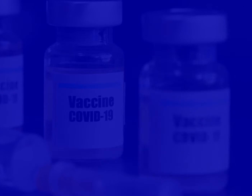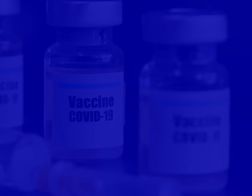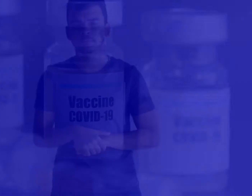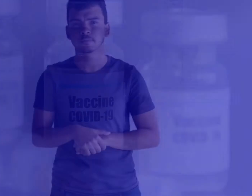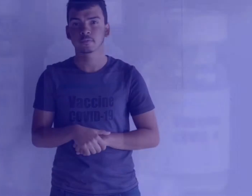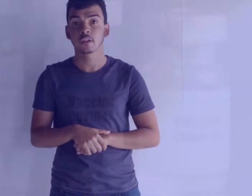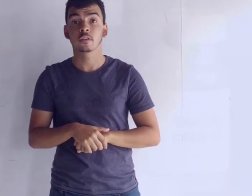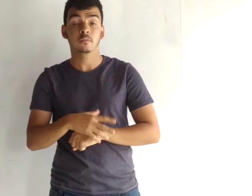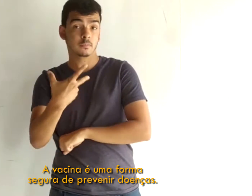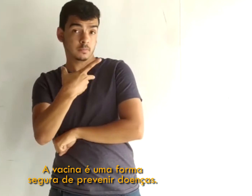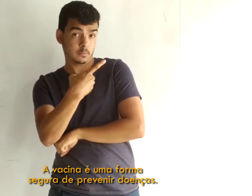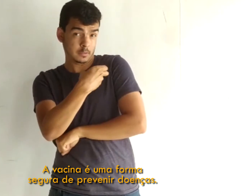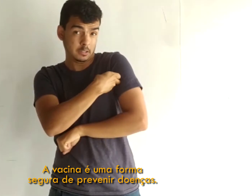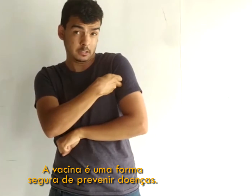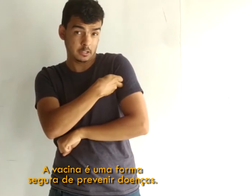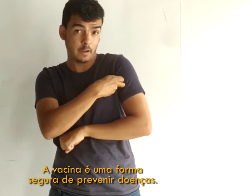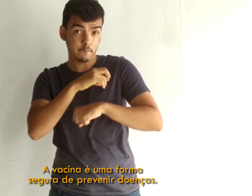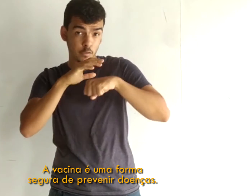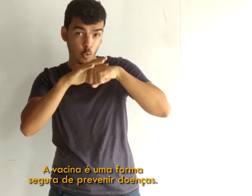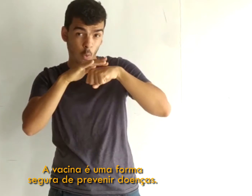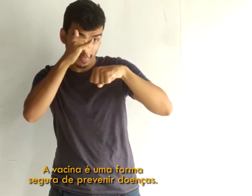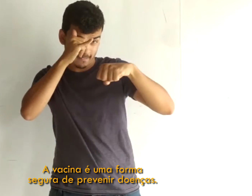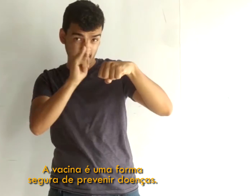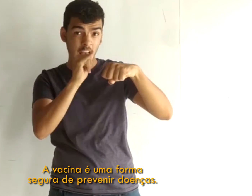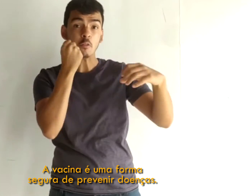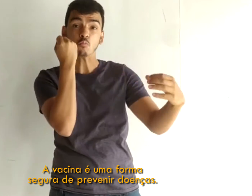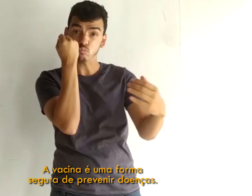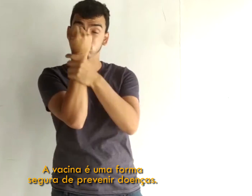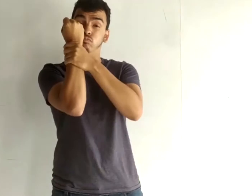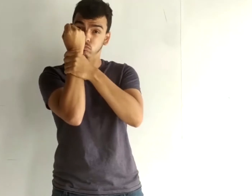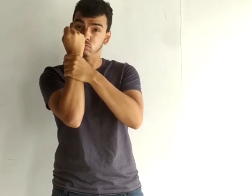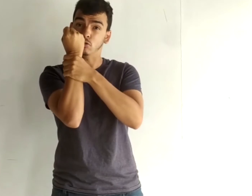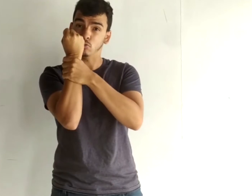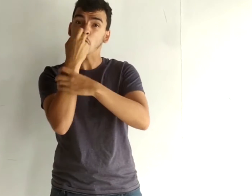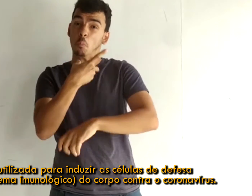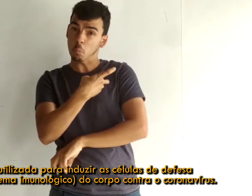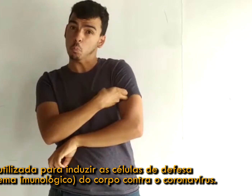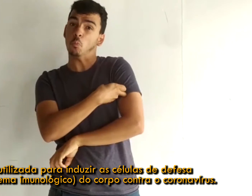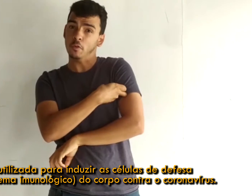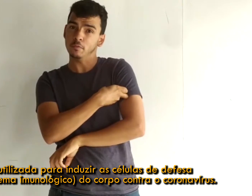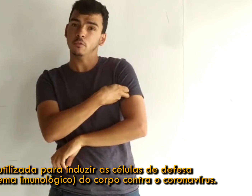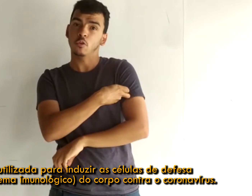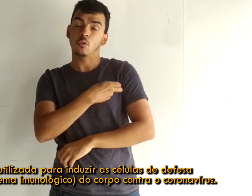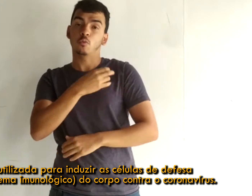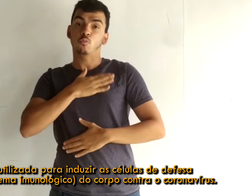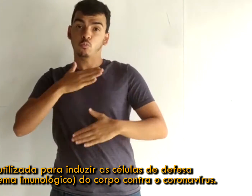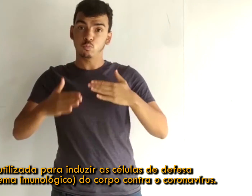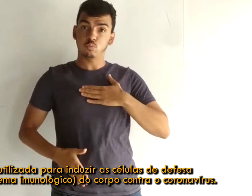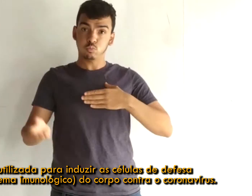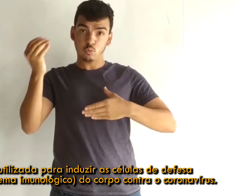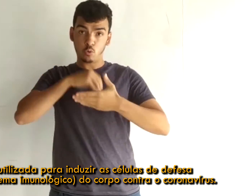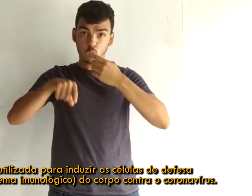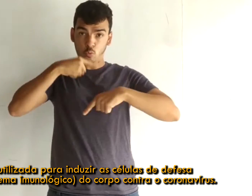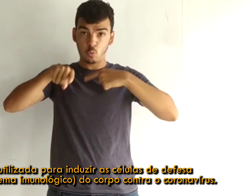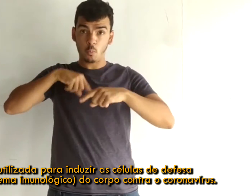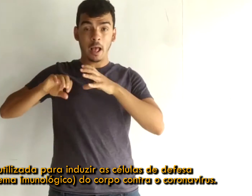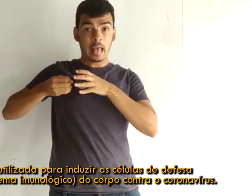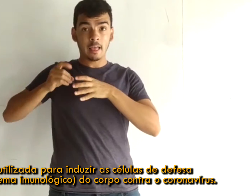A vacina é uma forma segura de prevenir doenças. É utilizada para induzir as células de defesa do sistema